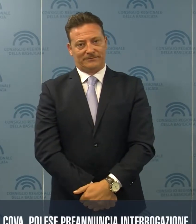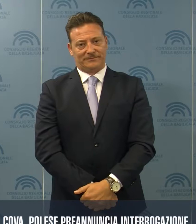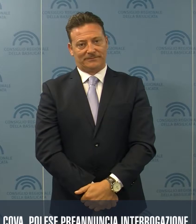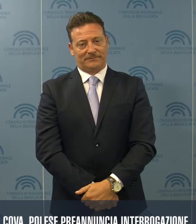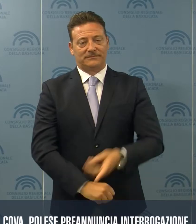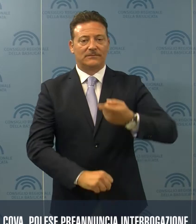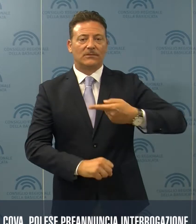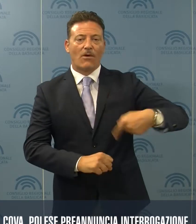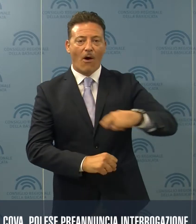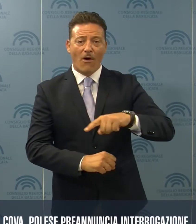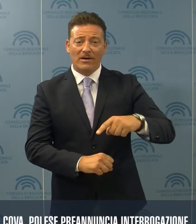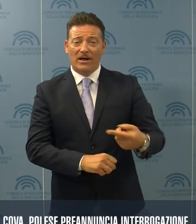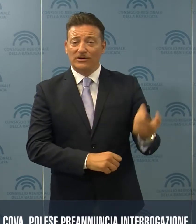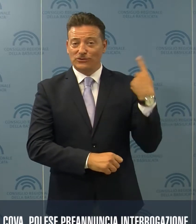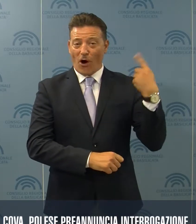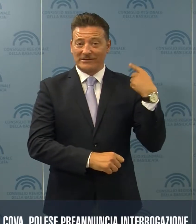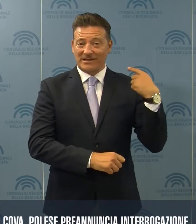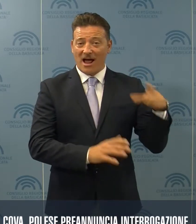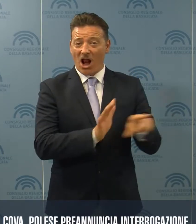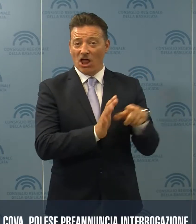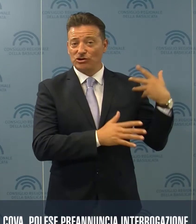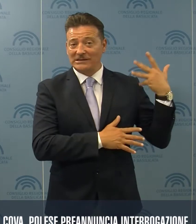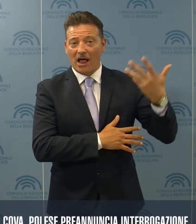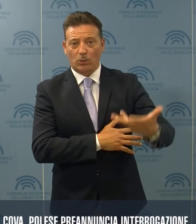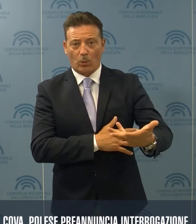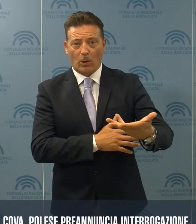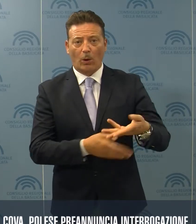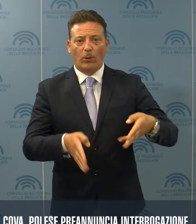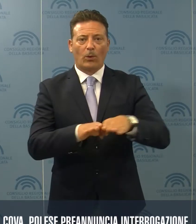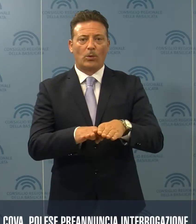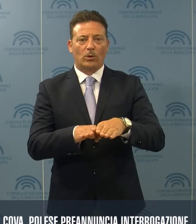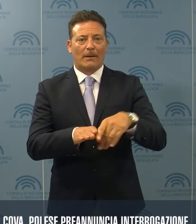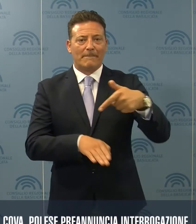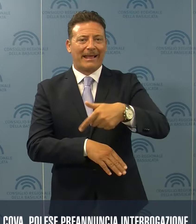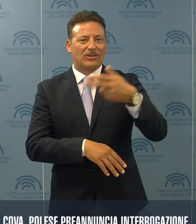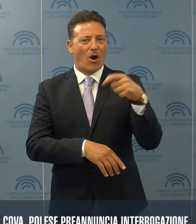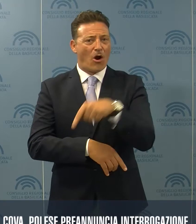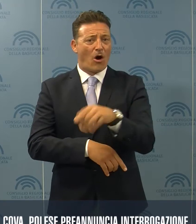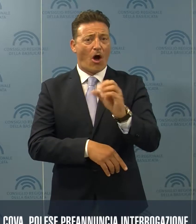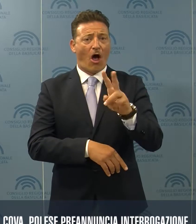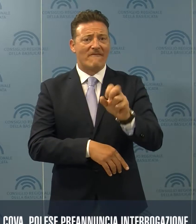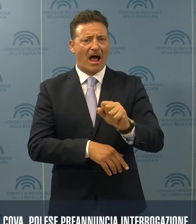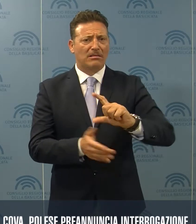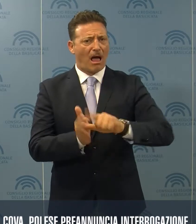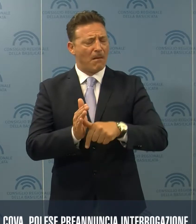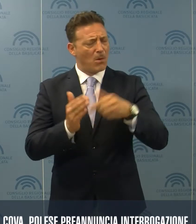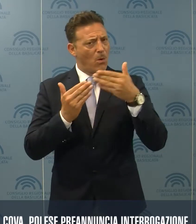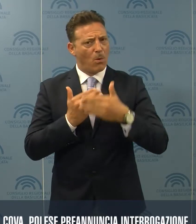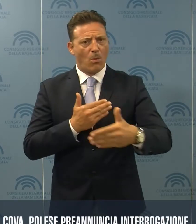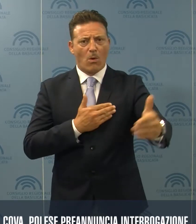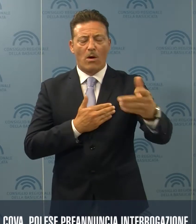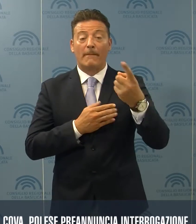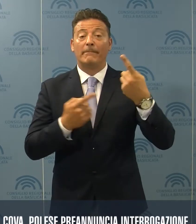Noi, nella scorsa legislatura, siamo arrivati a chiudere il Cova per un periodo molto lungo, pur di